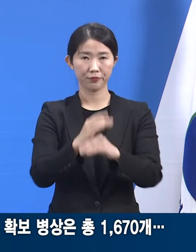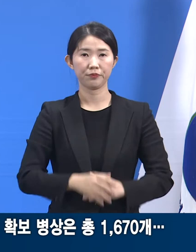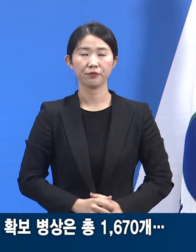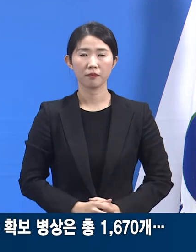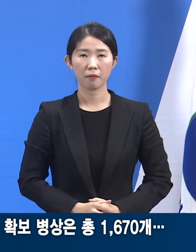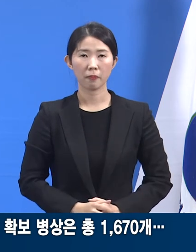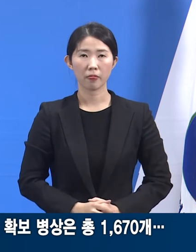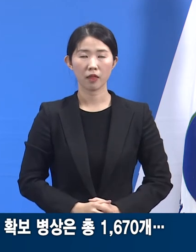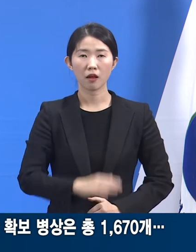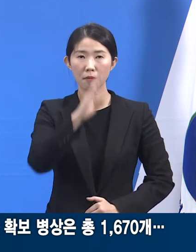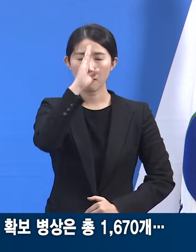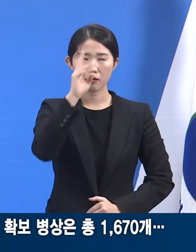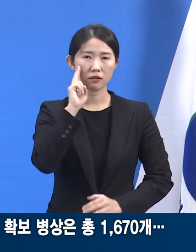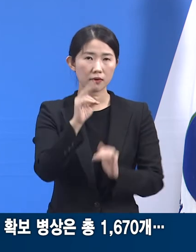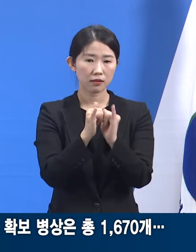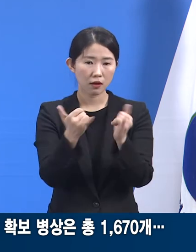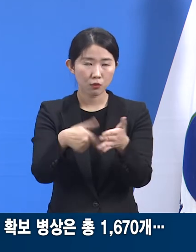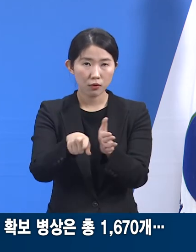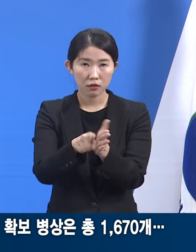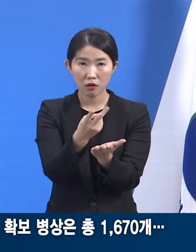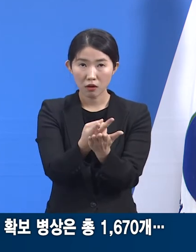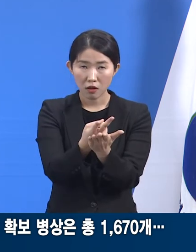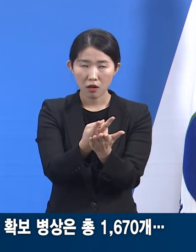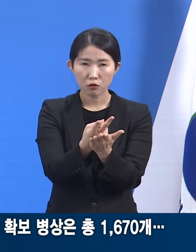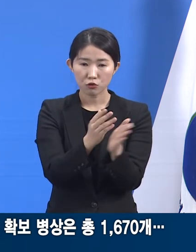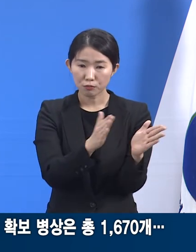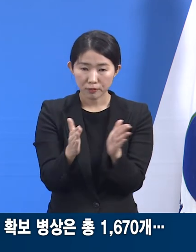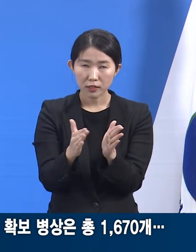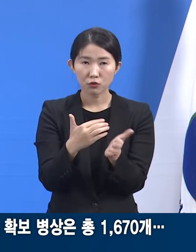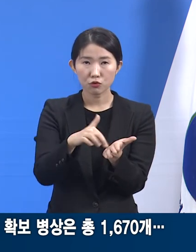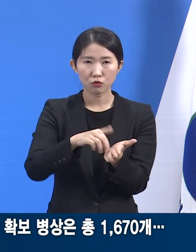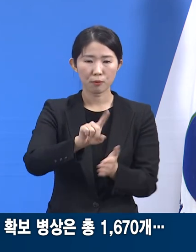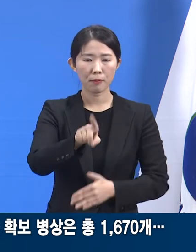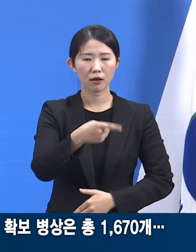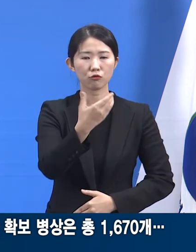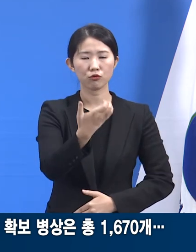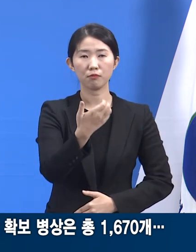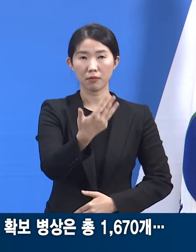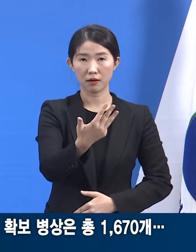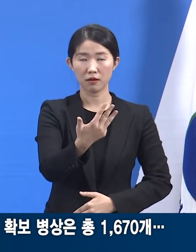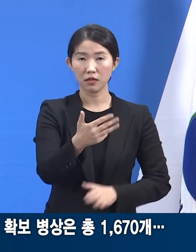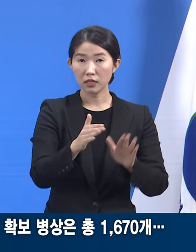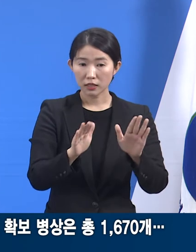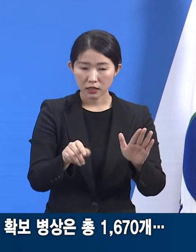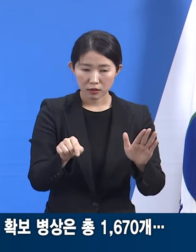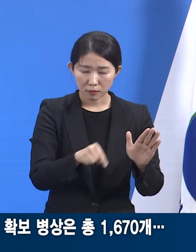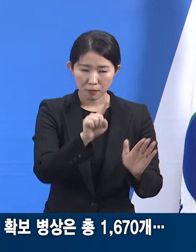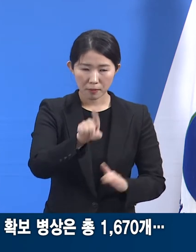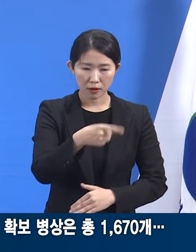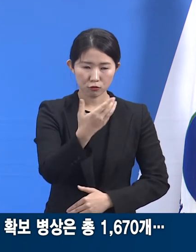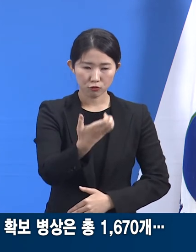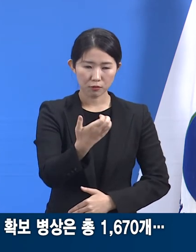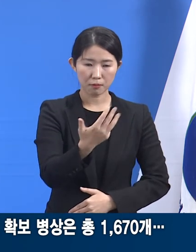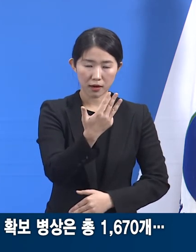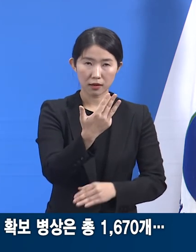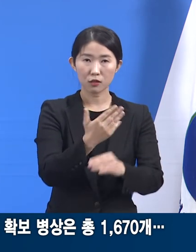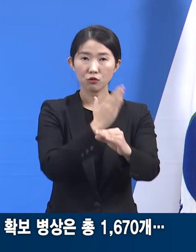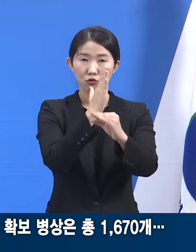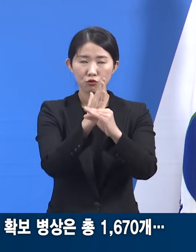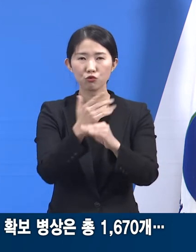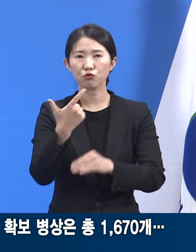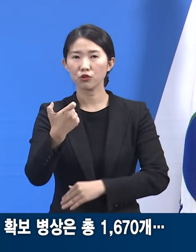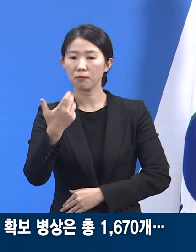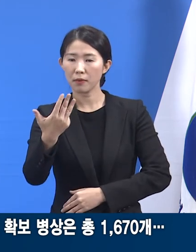중증환자 치료 병상은 총 198병상을 확보하였으며 2중 68개를 사용하고 있습니다. 현재